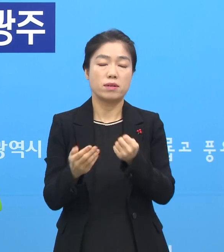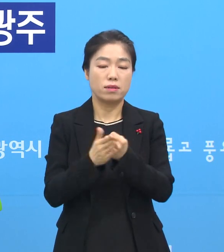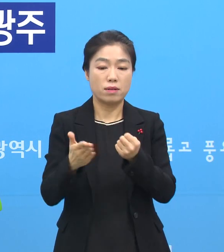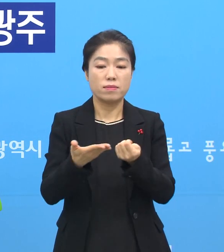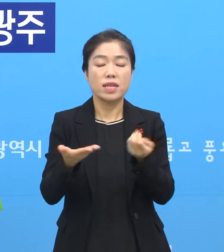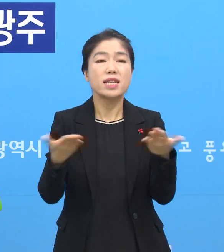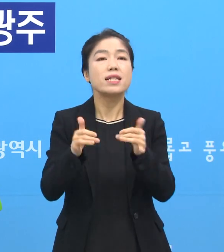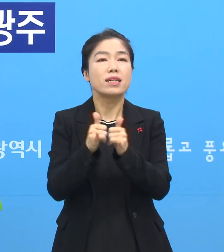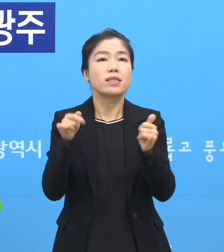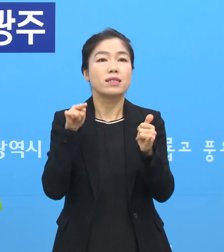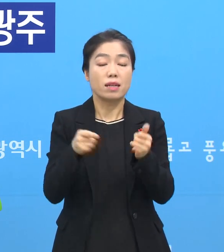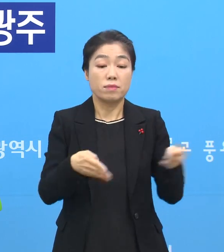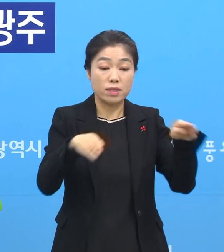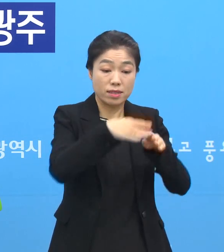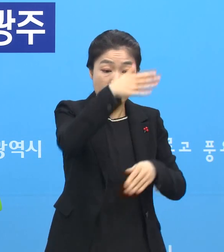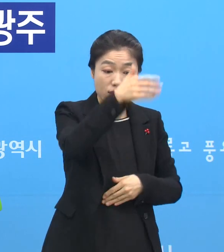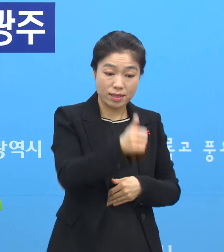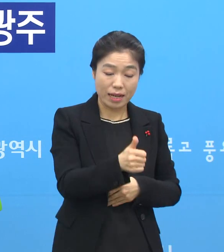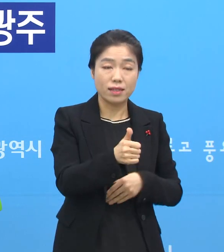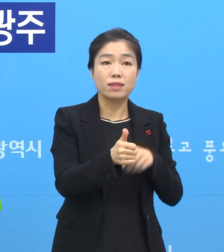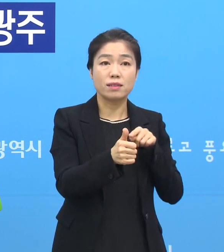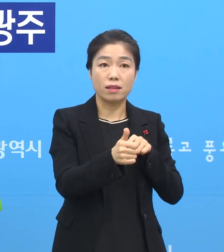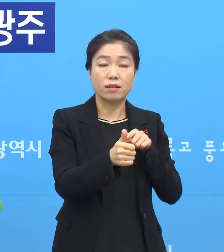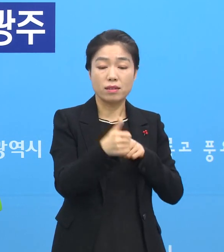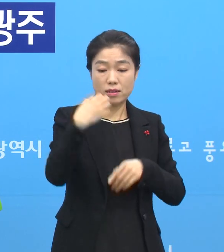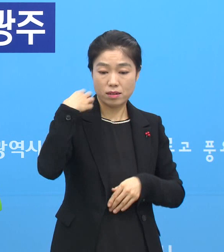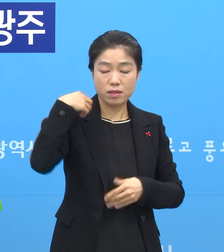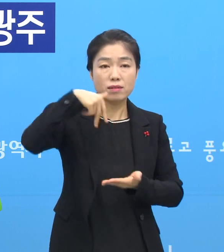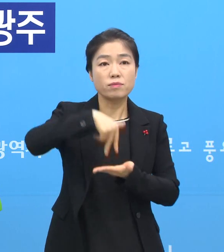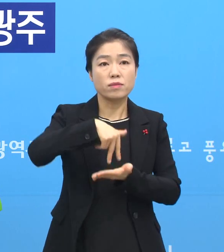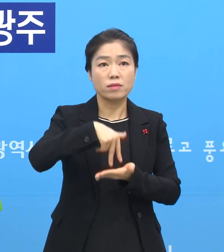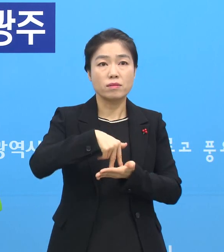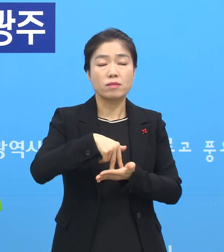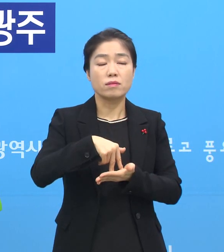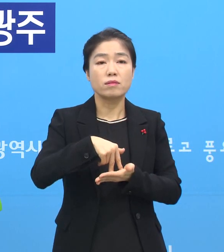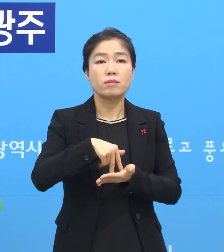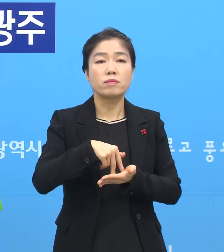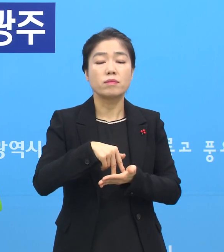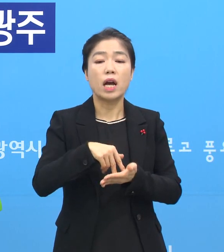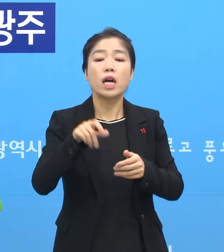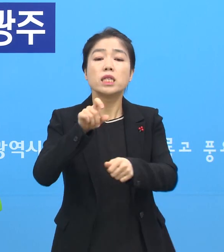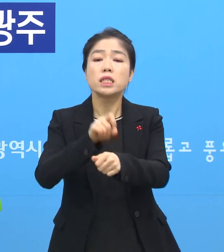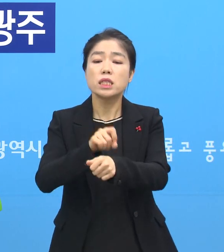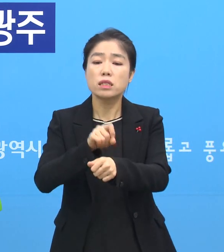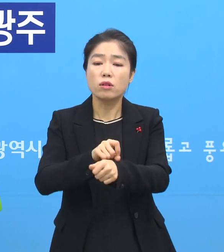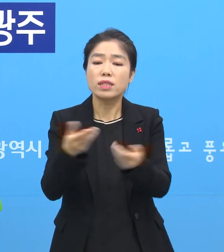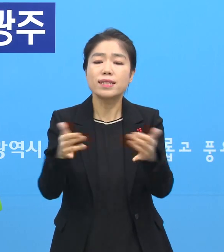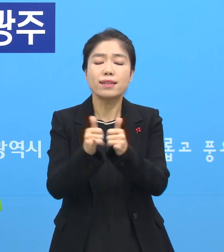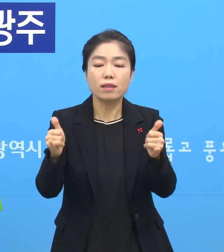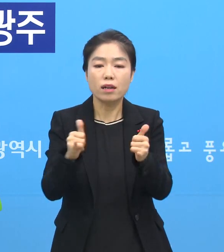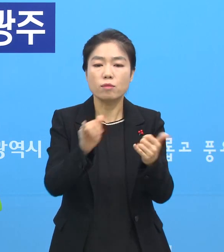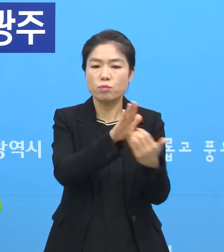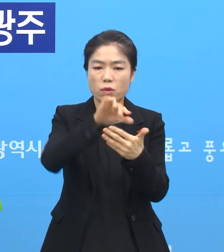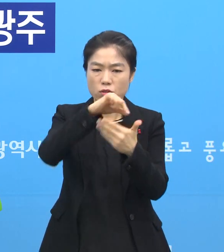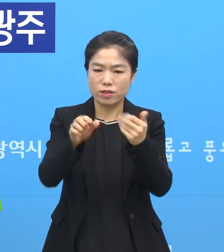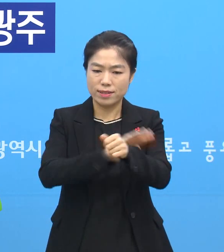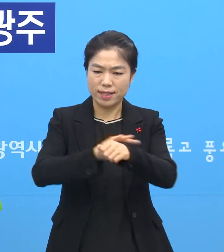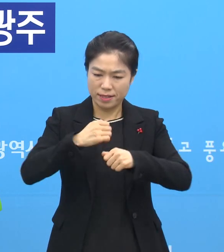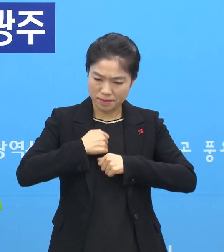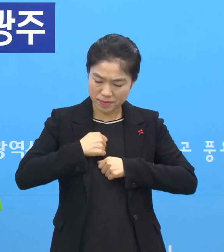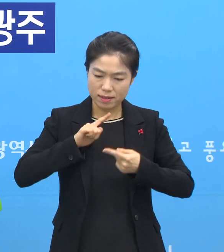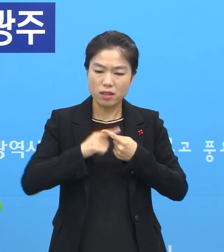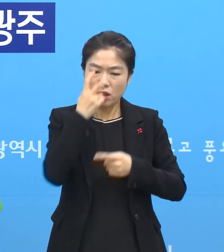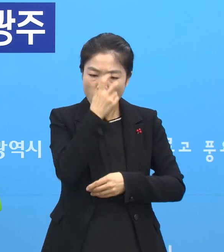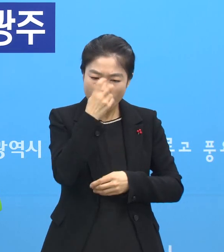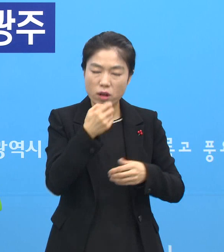직원들 시설장을 운영하고 계시는 시설장들이 어떻게 하면 직원들이 이런 방역수칙을 잘 지킬 것인지에 대한